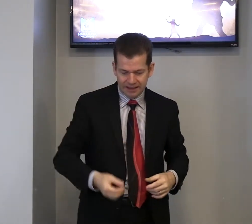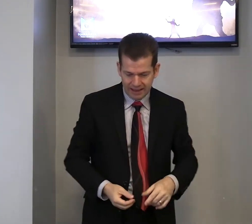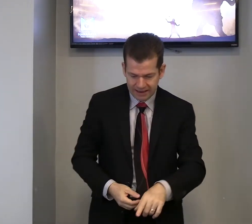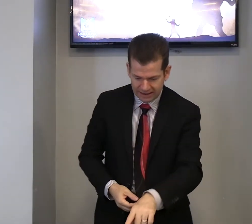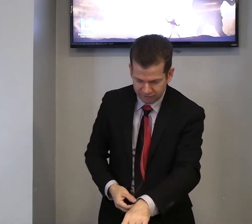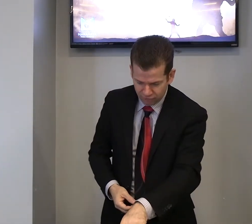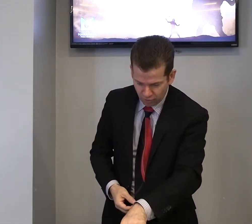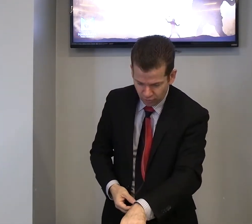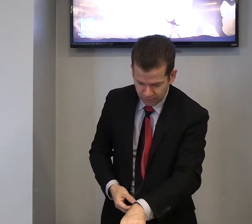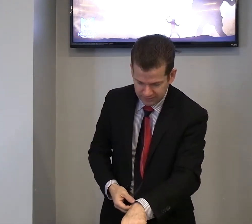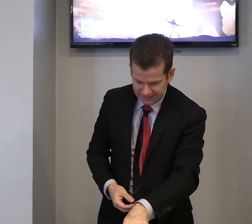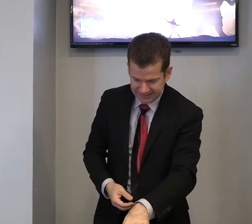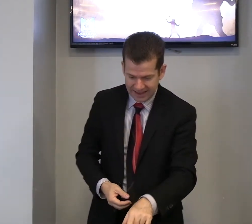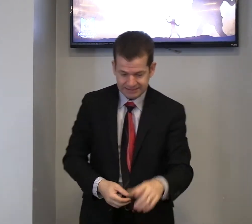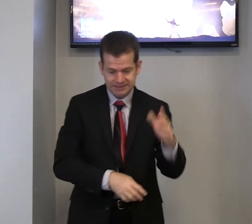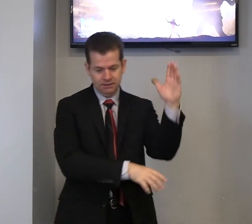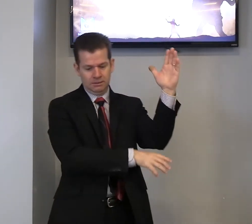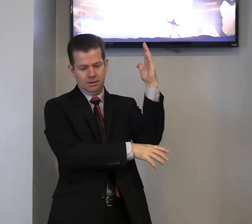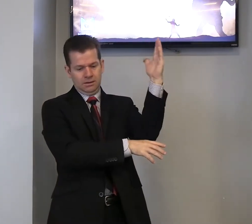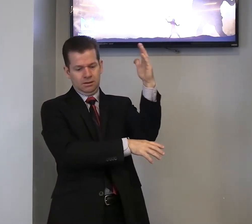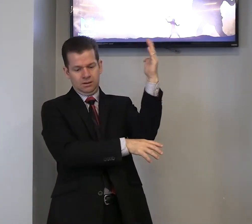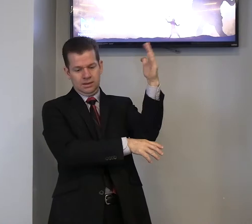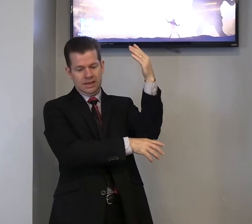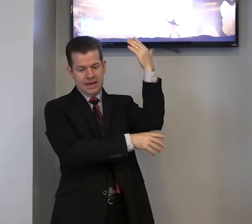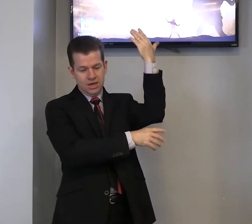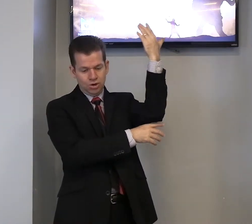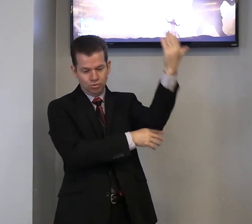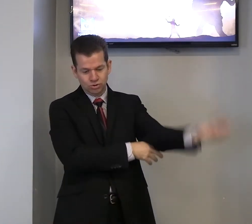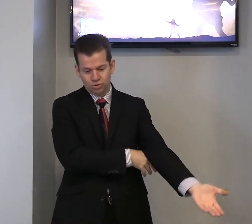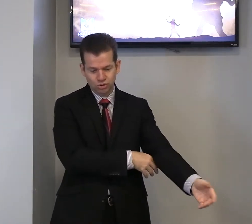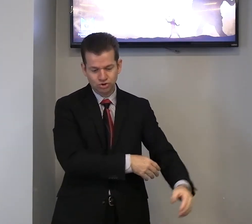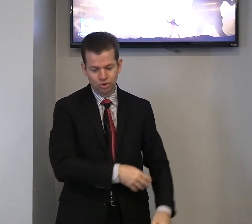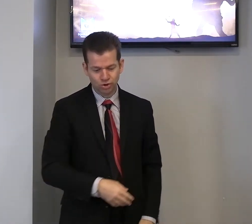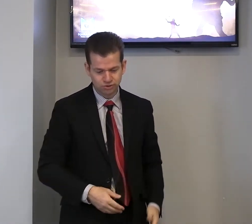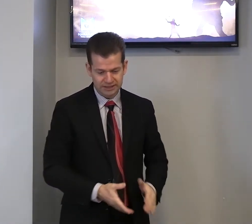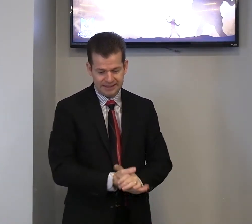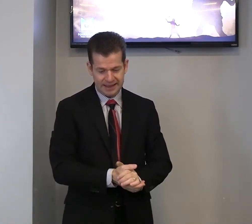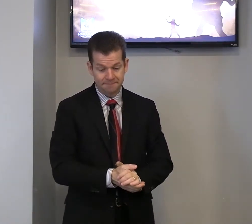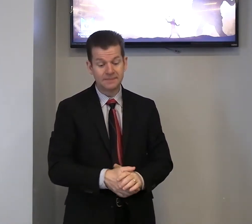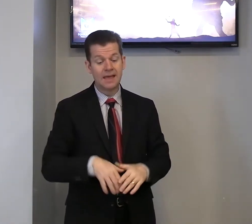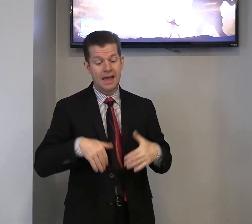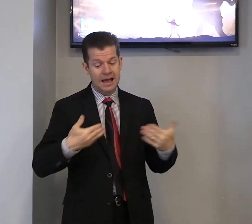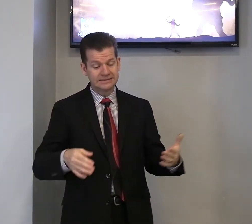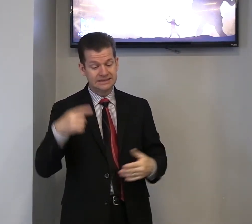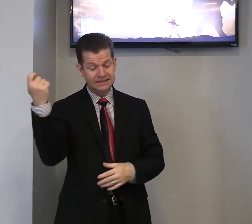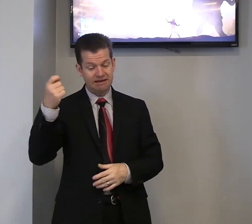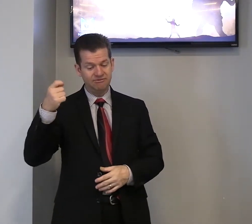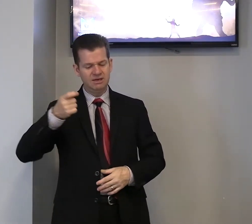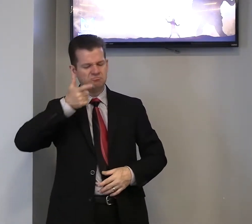engravou na testa e caiu de rosto na terra. Assim Davi